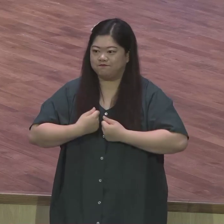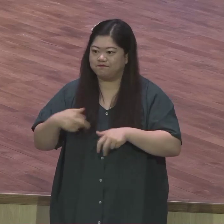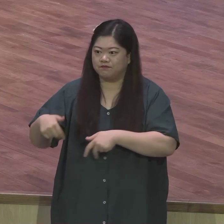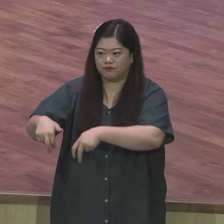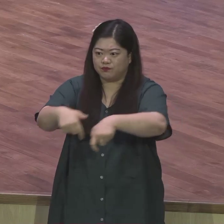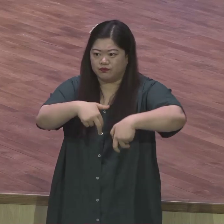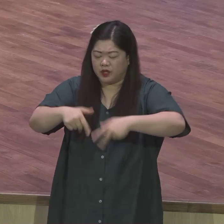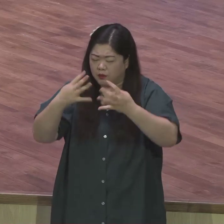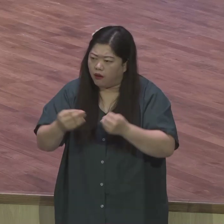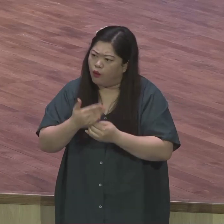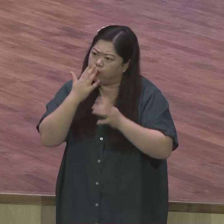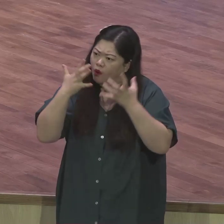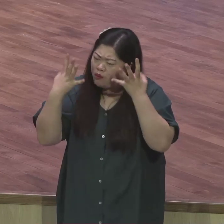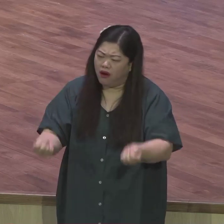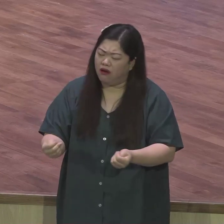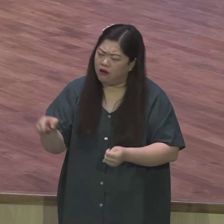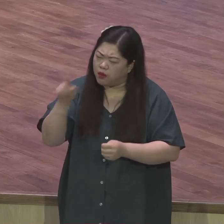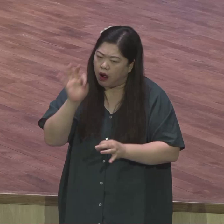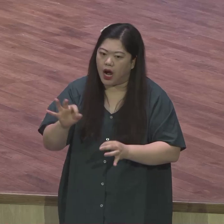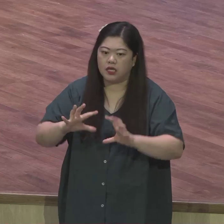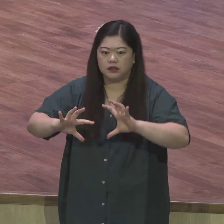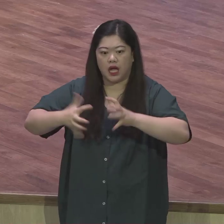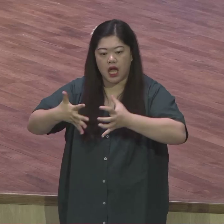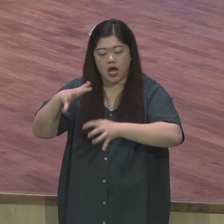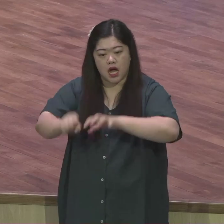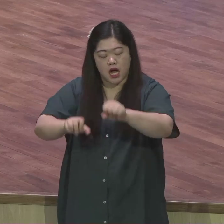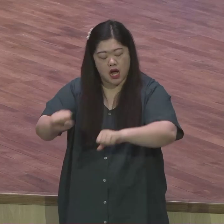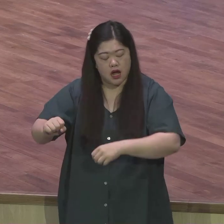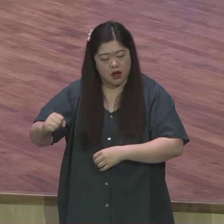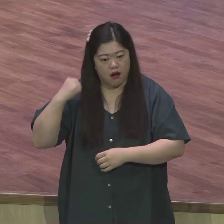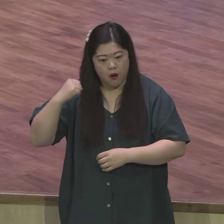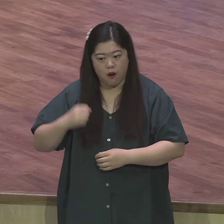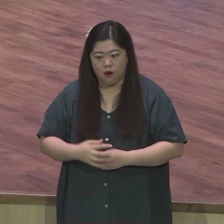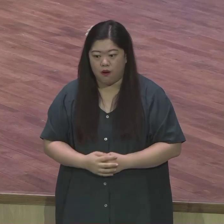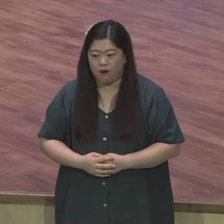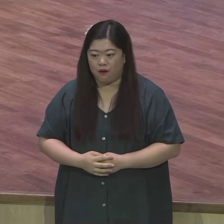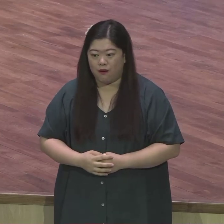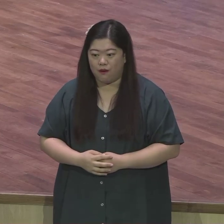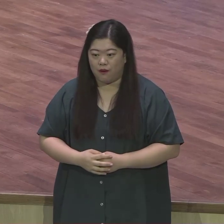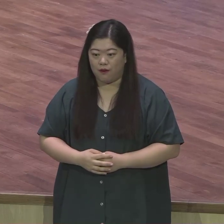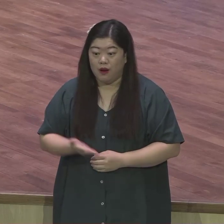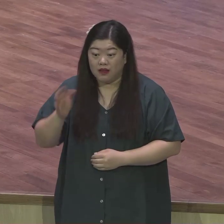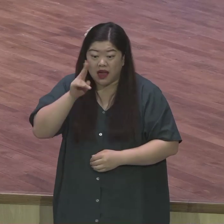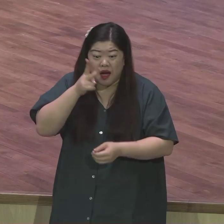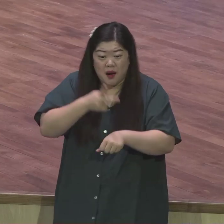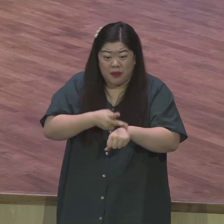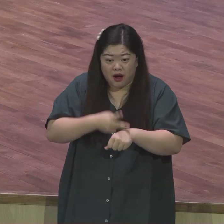이방인들을 복음을 증가하여 성교주로 가는데 그 성교하면 언제나 회당이 있어 회당부터 먼저 들어가